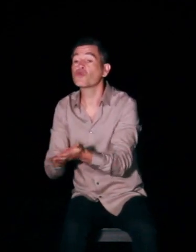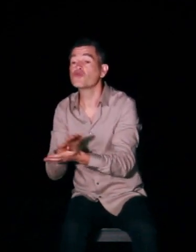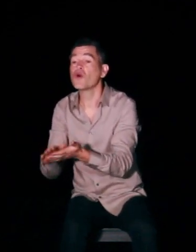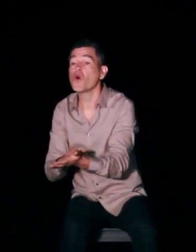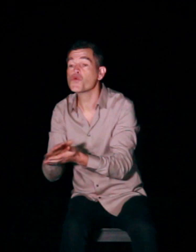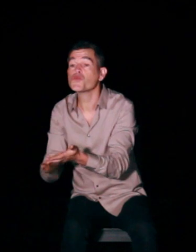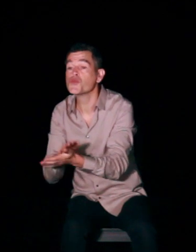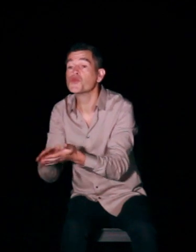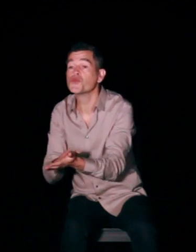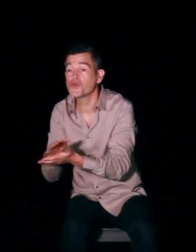son du vent